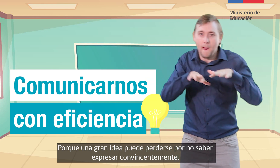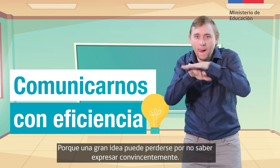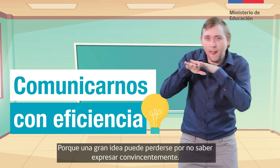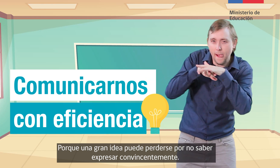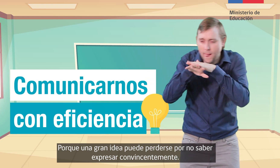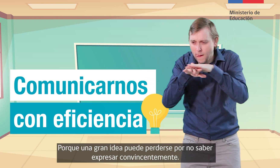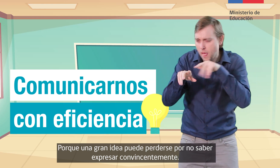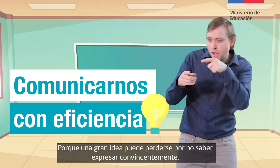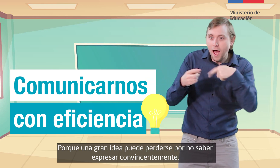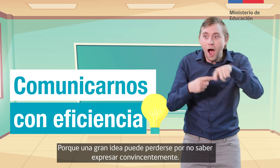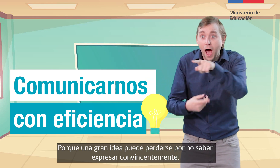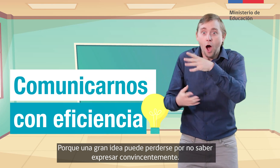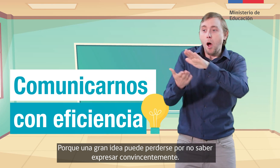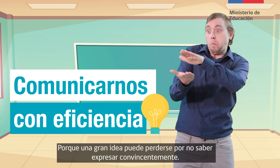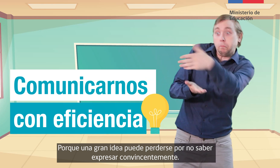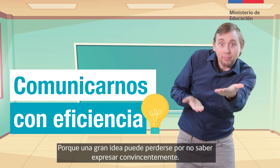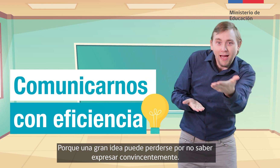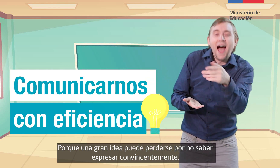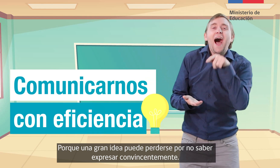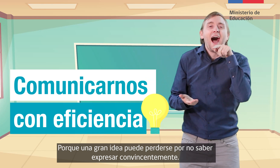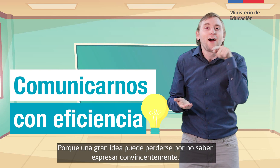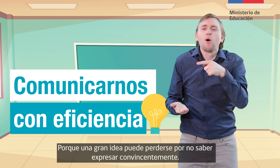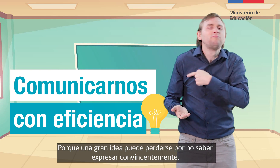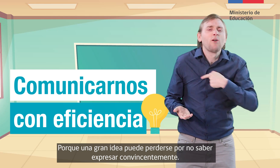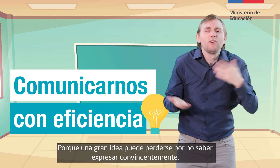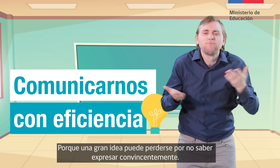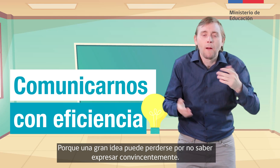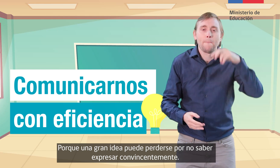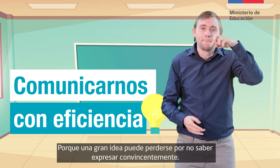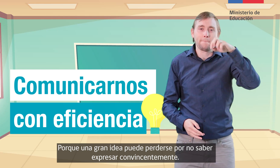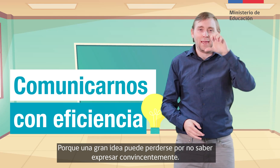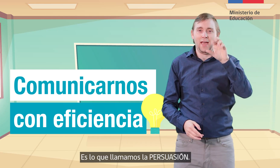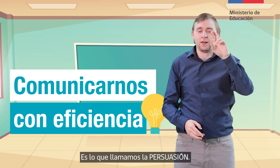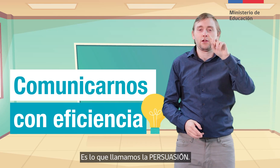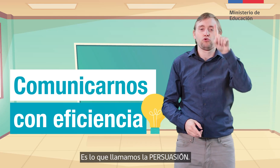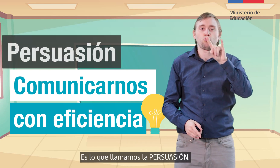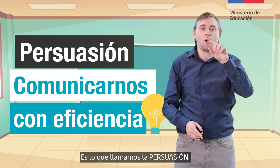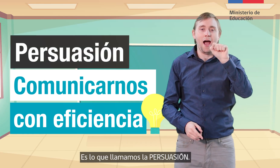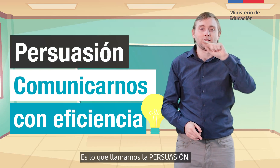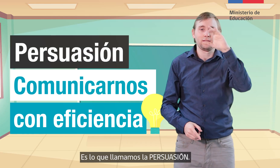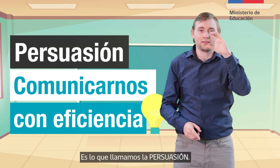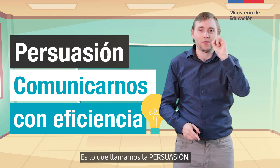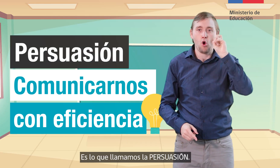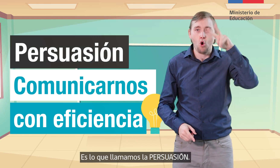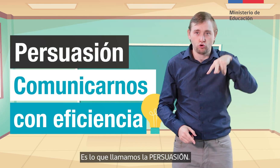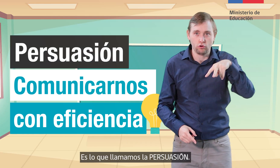perderse por no saber expresar convincentemente. Es lo que llamamos la persuasión.